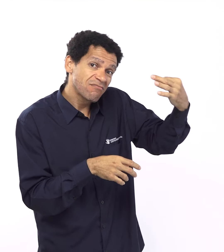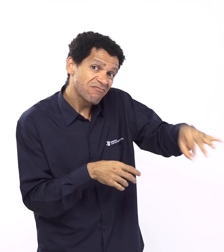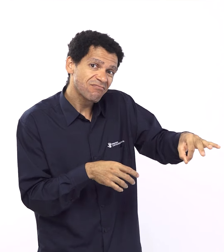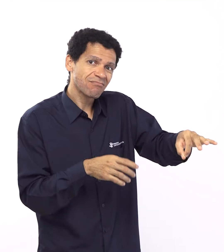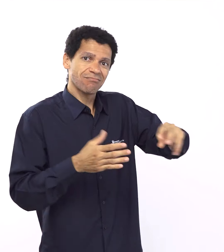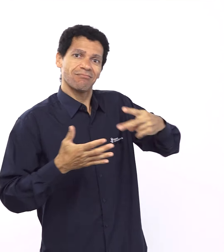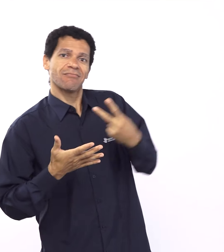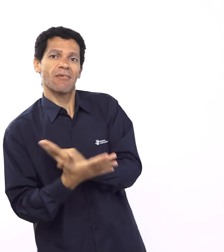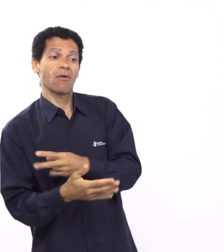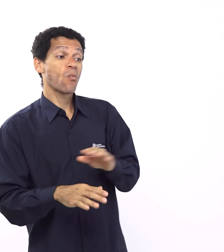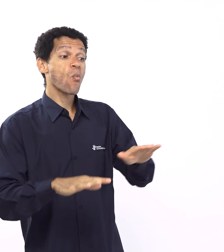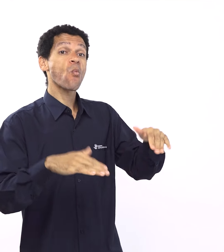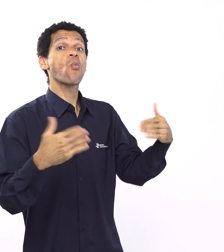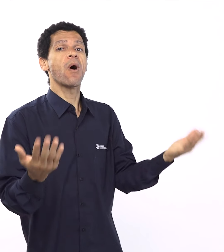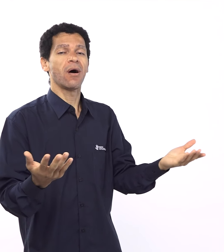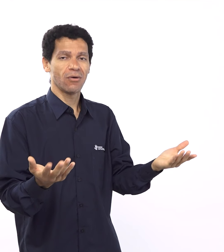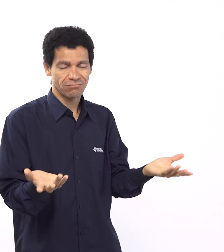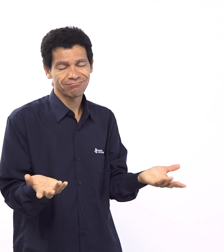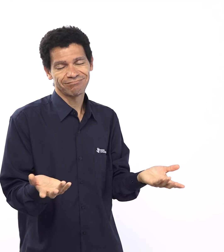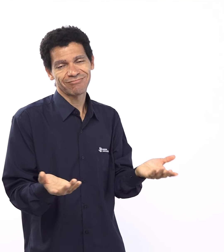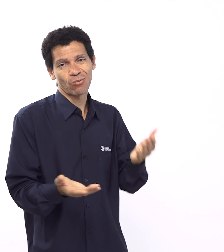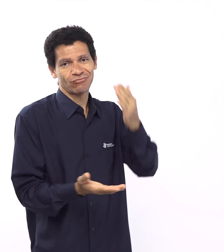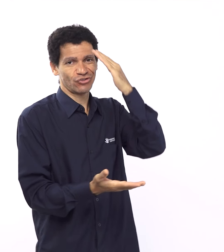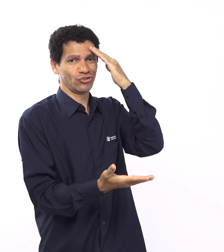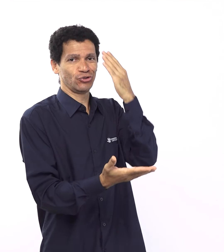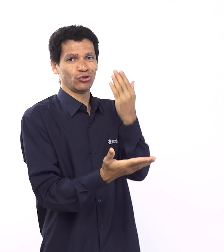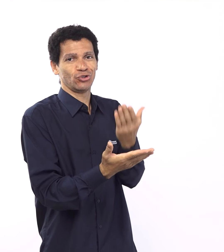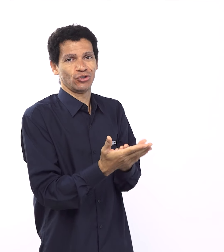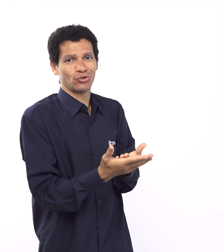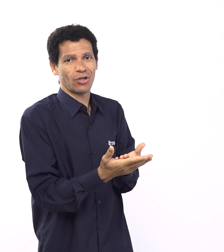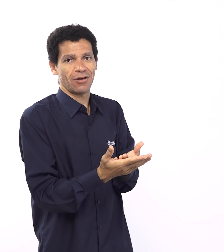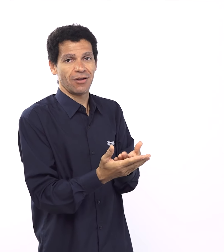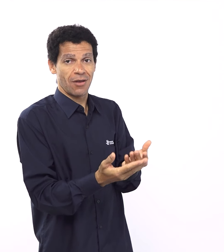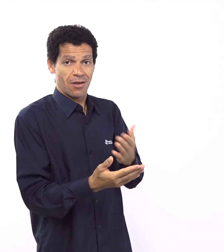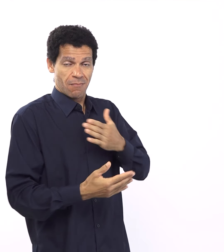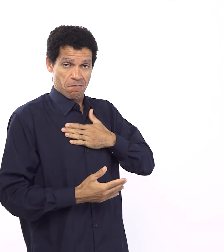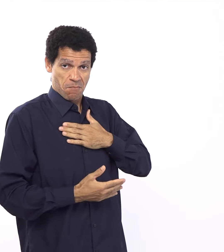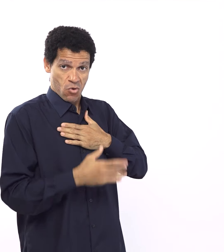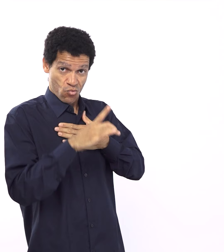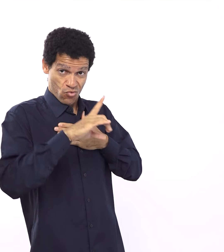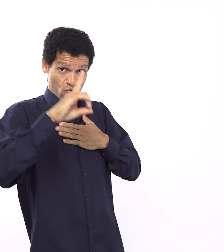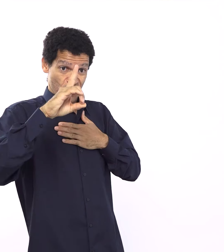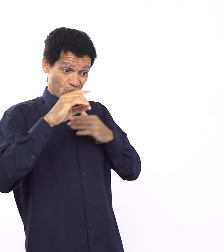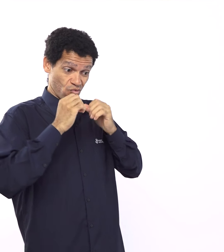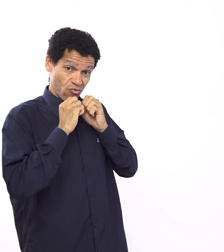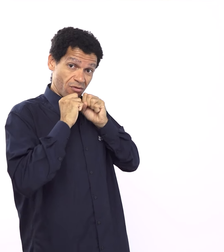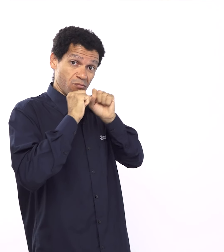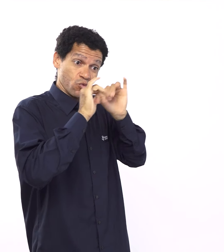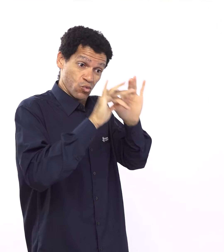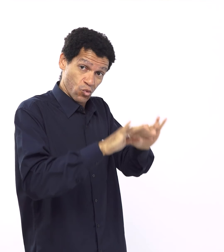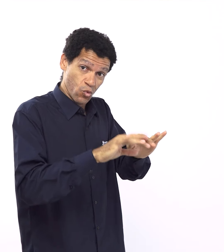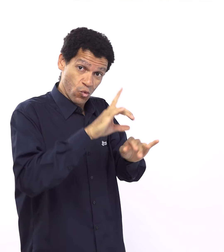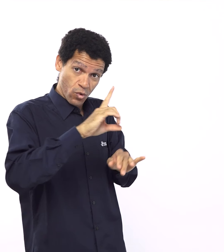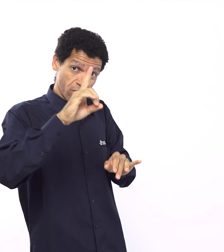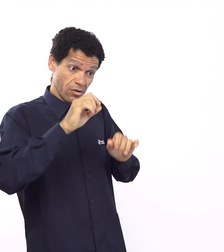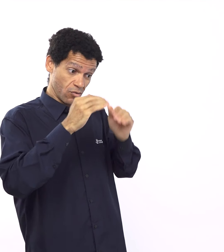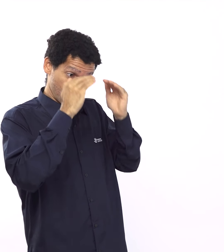salvação não é só para ele, né, ele era tão mal quanto os outros, a porta da arca estava aberta para todo mundo, para bom e mal, para